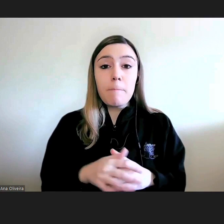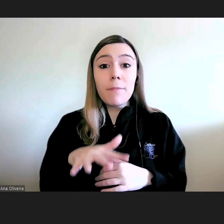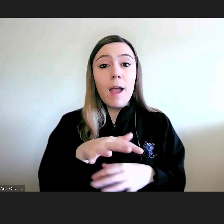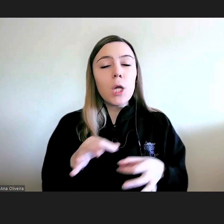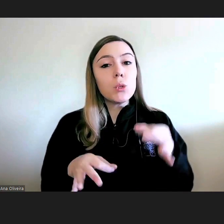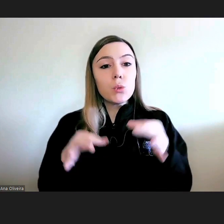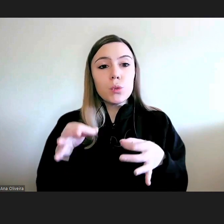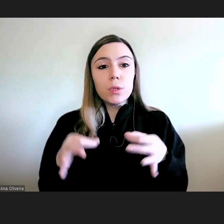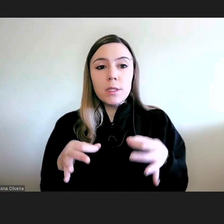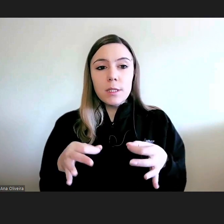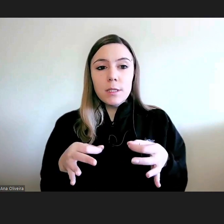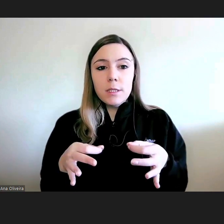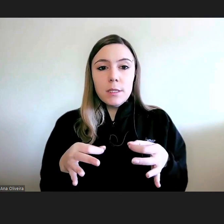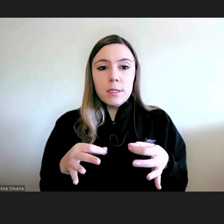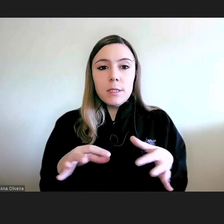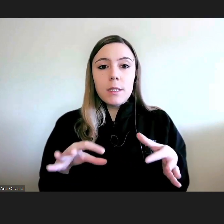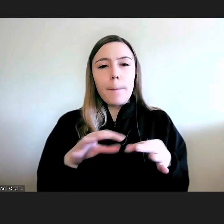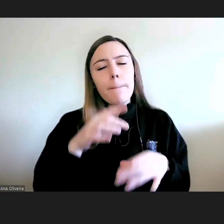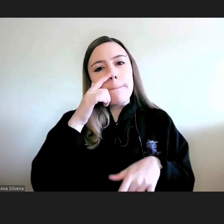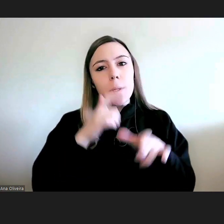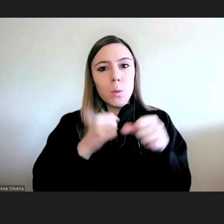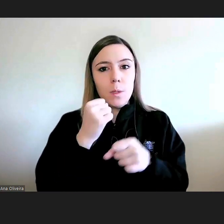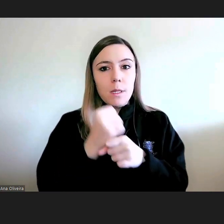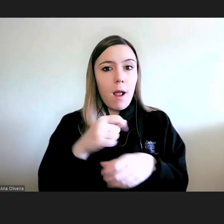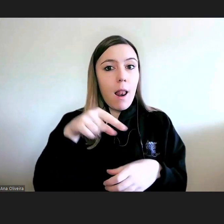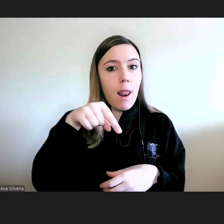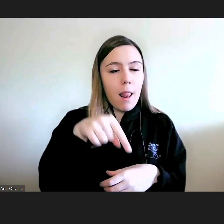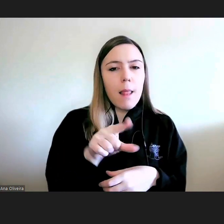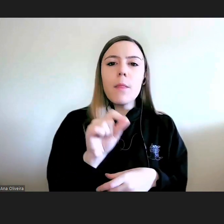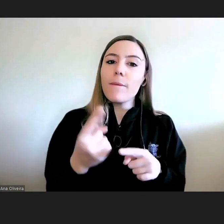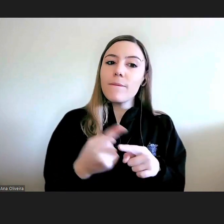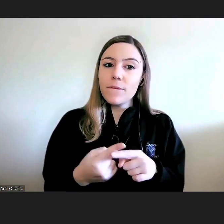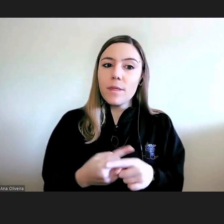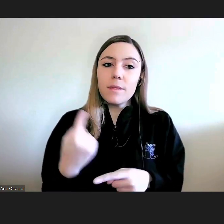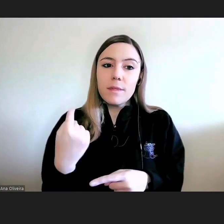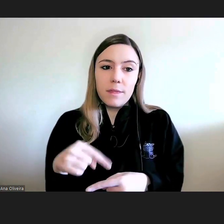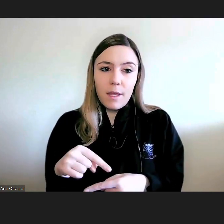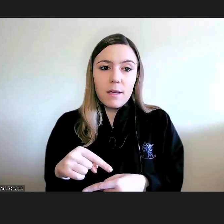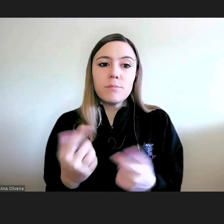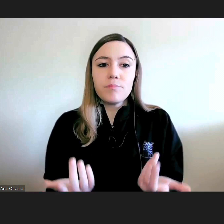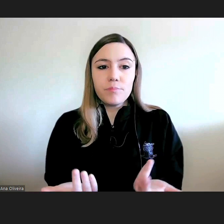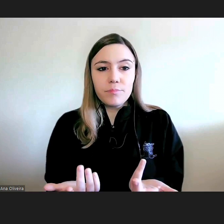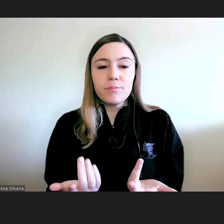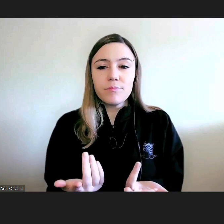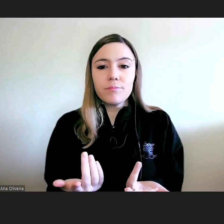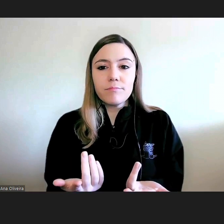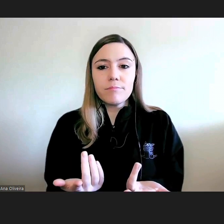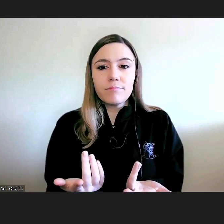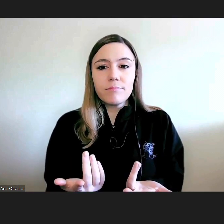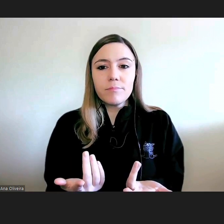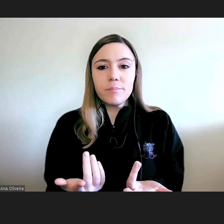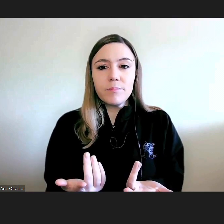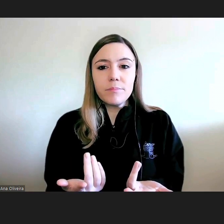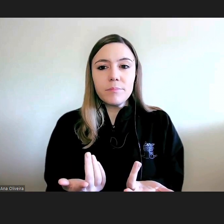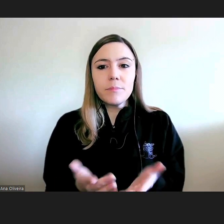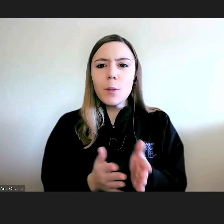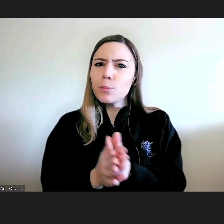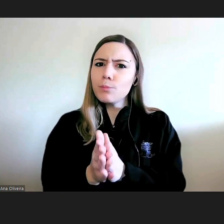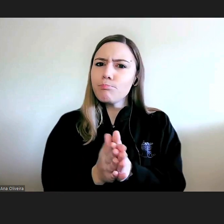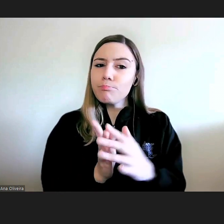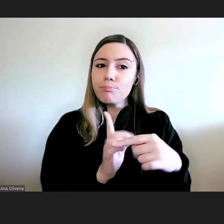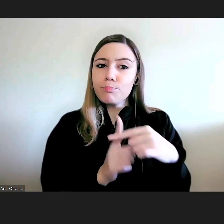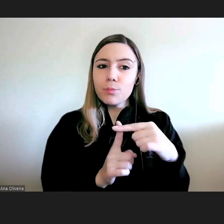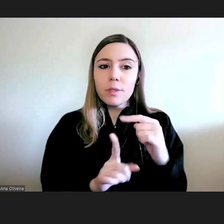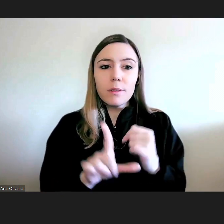os seus colaboradores, também está interessada e é, digamos, beneficiário também